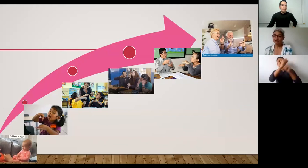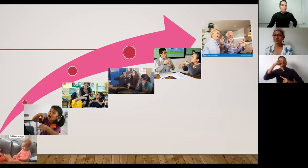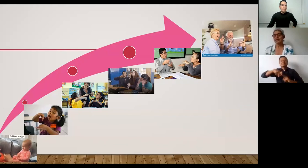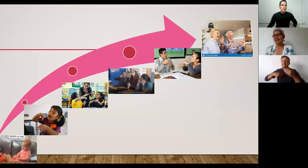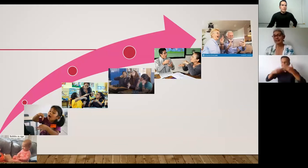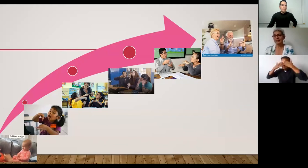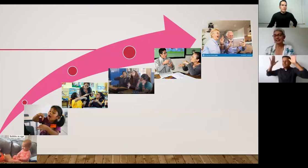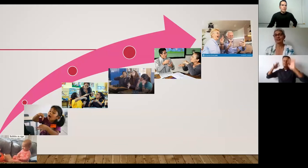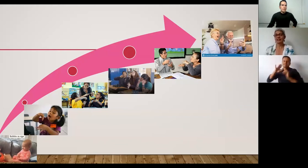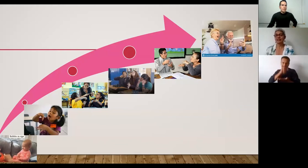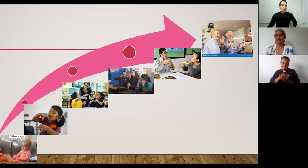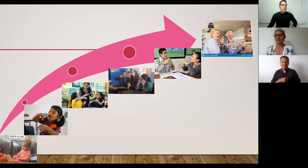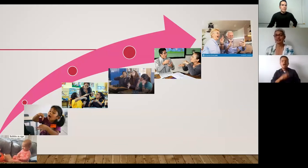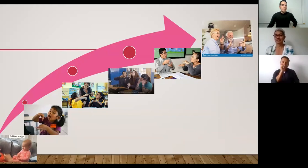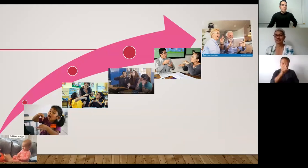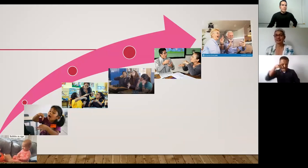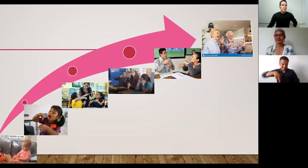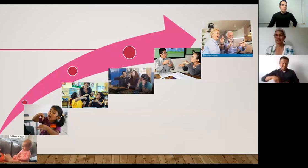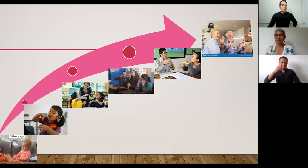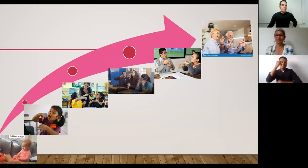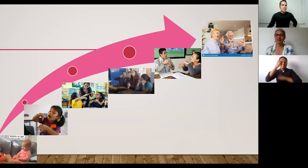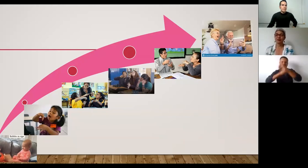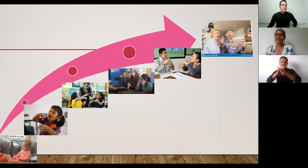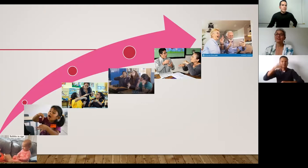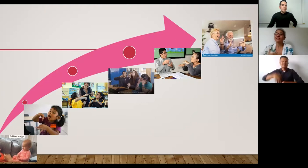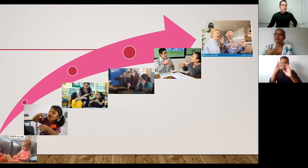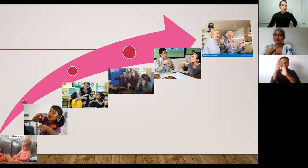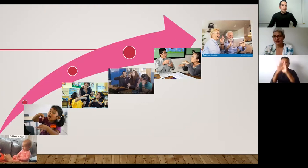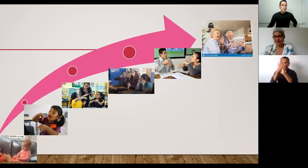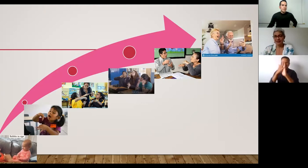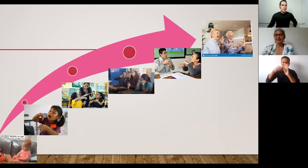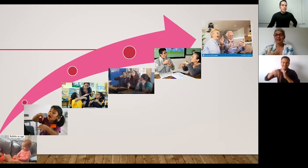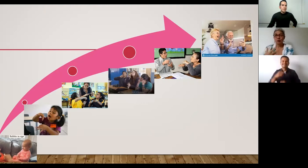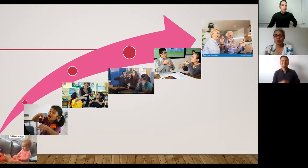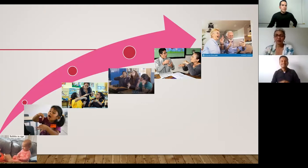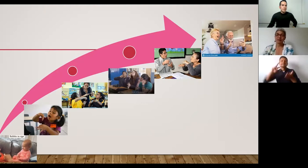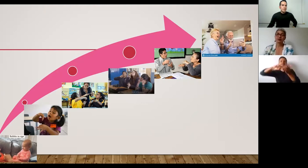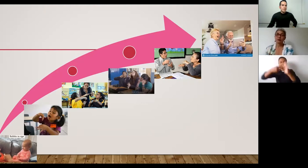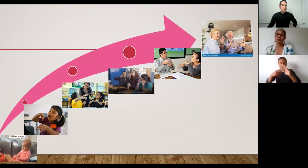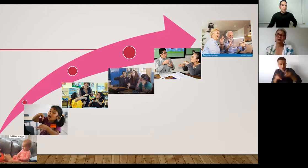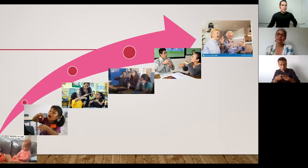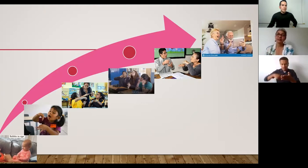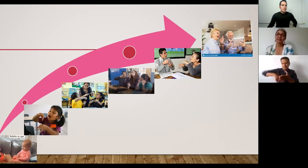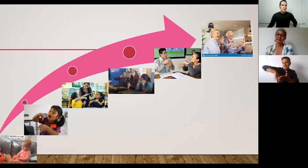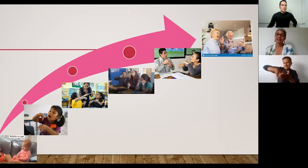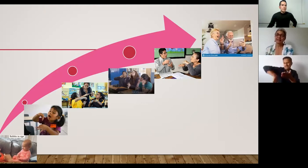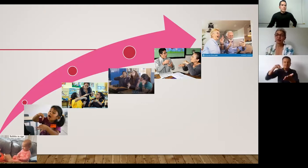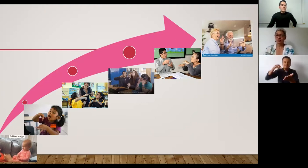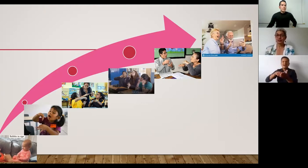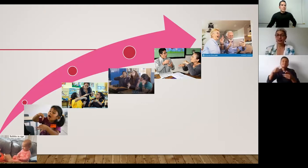eso el día internacional de las lenguas de señas porque tenemos que firmar ese acuerdo ese compromiso de que ese derecho sea